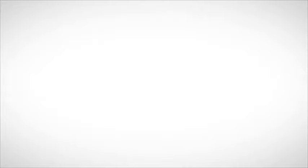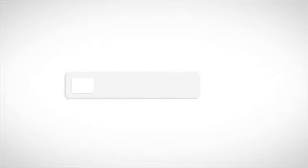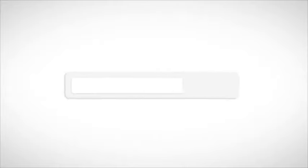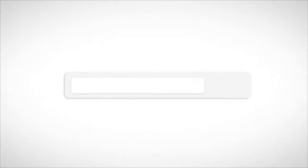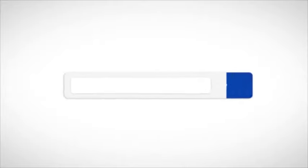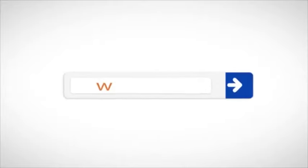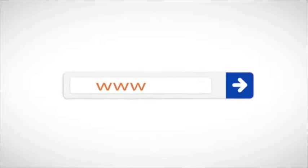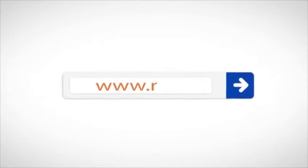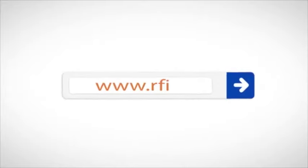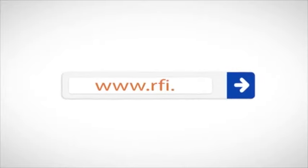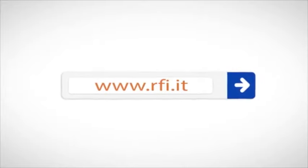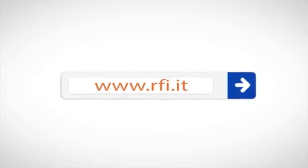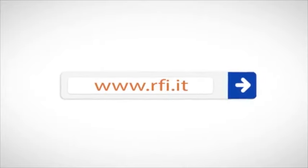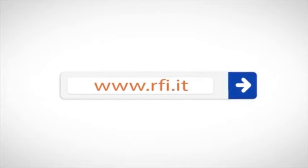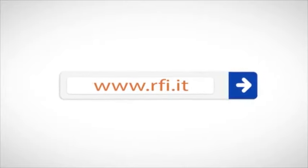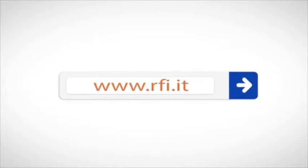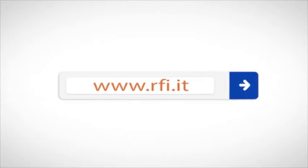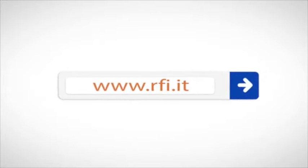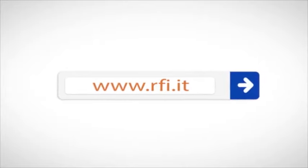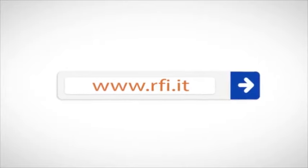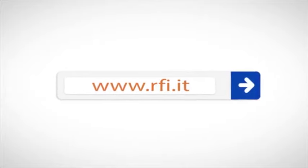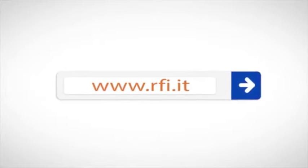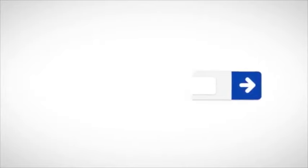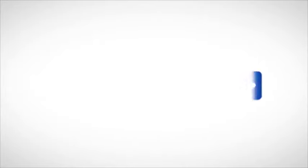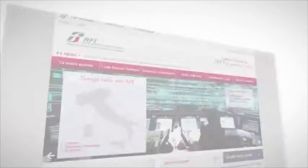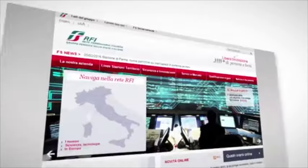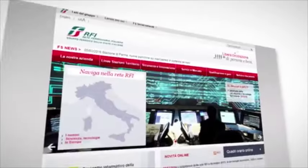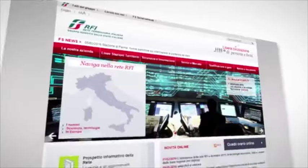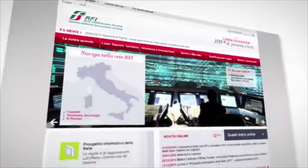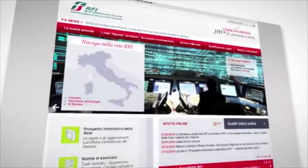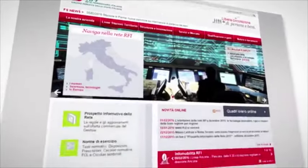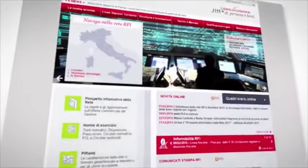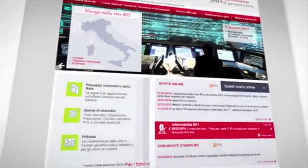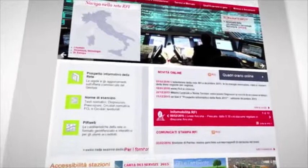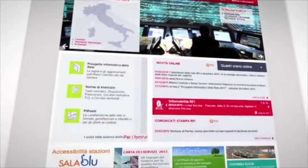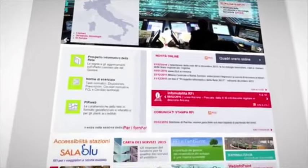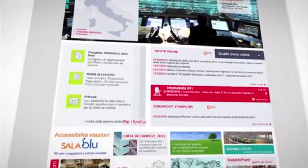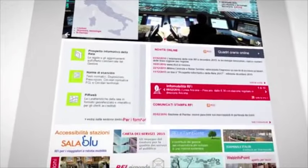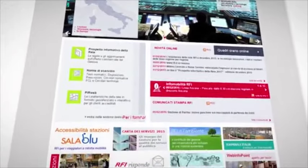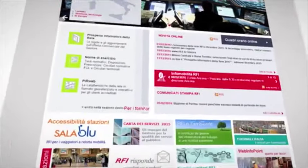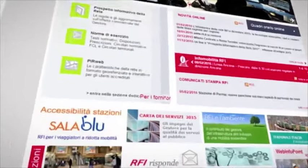www.rfi.it sezione accessibilità stazioni